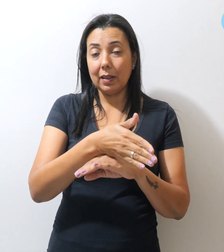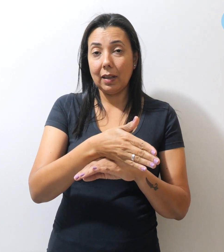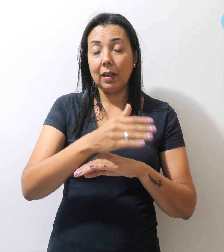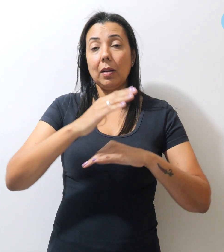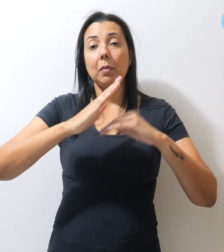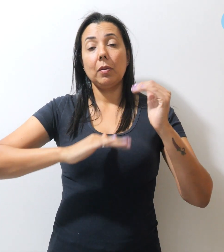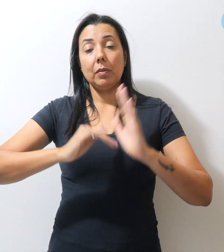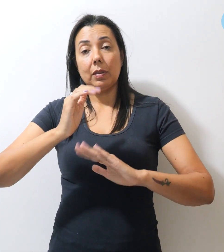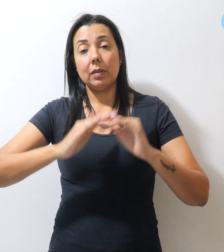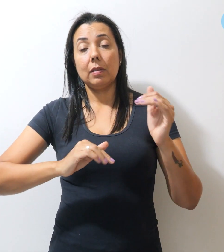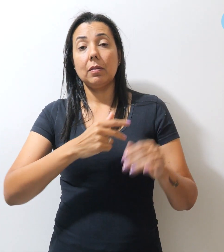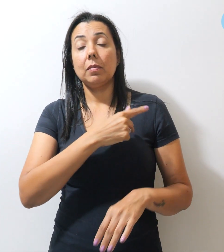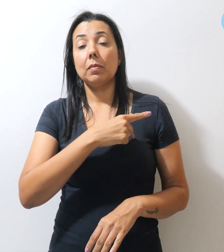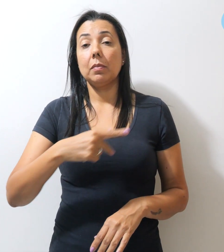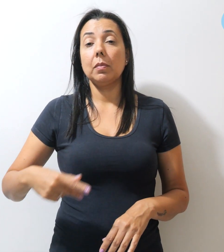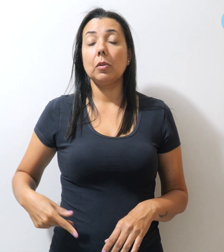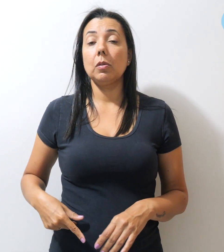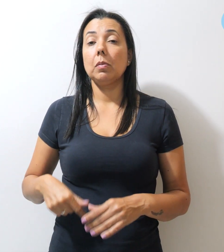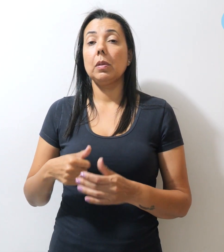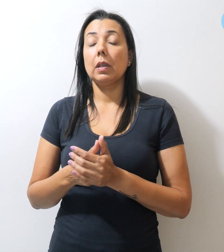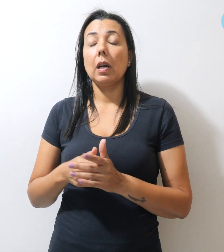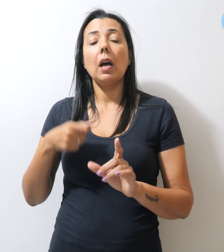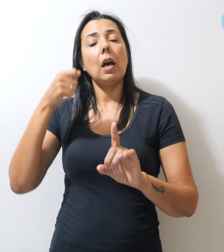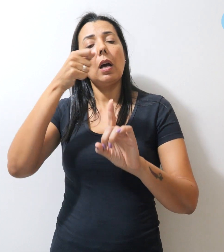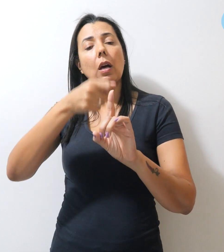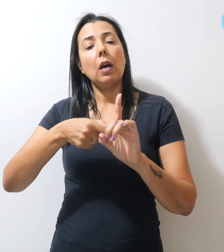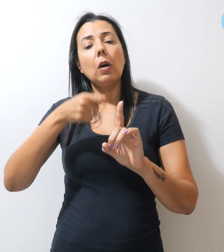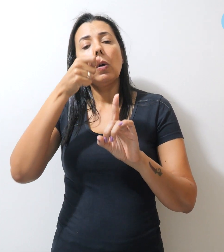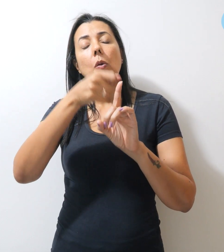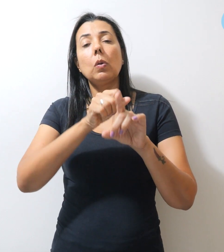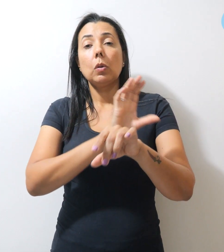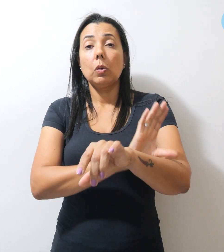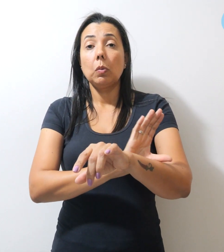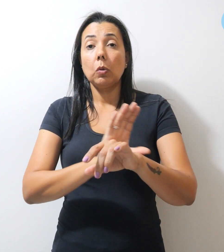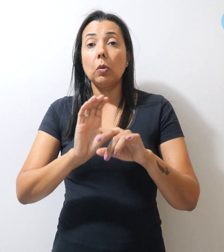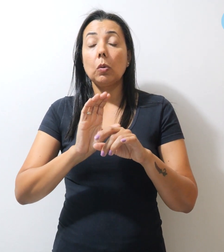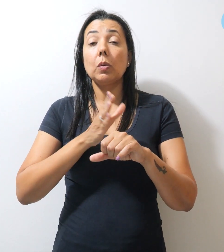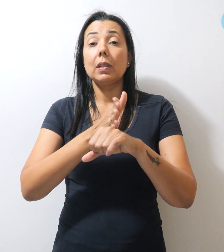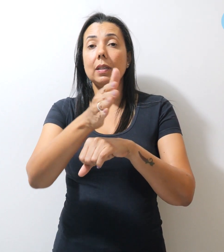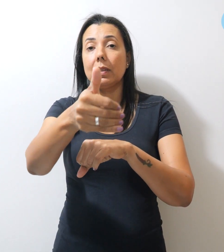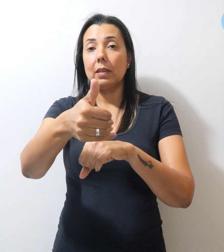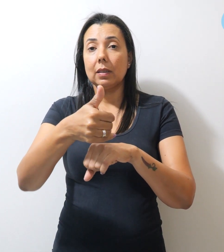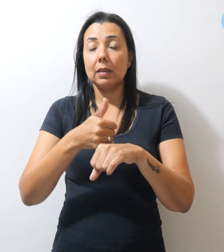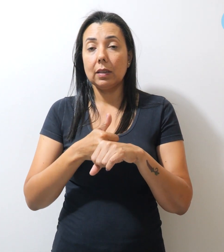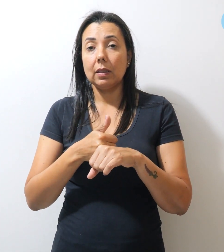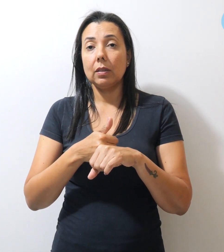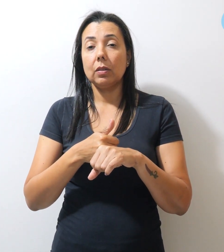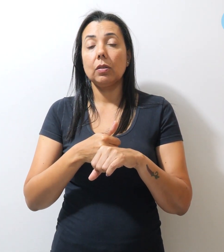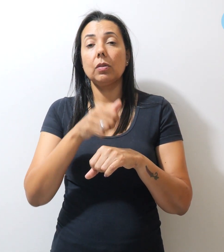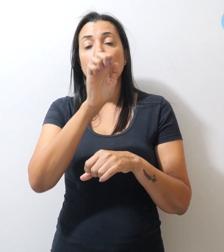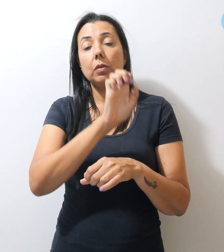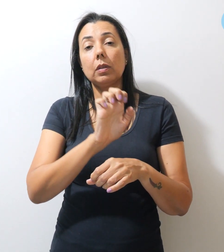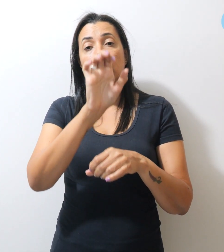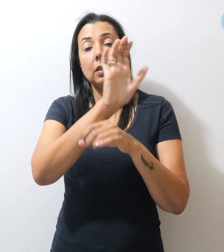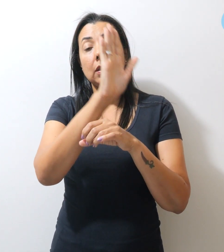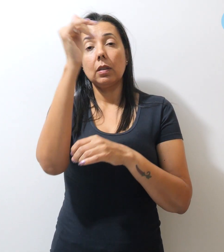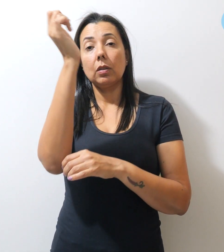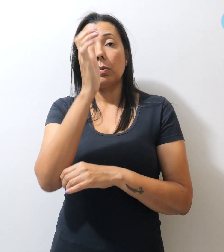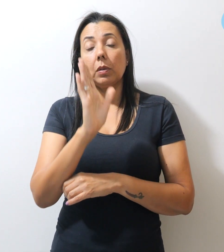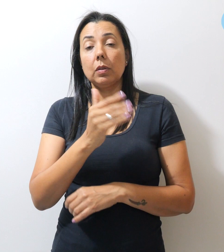públicos, a luta por concurso para acesso aos cargos do Estado brasileiro e do governo do